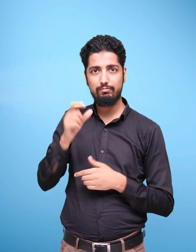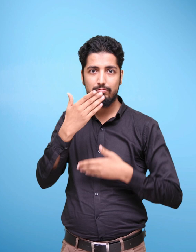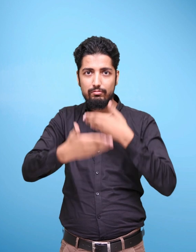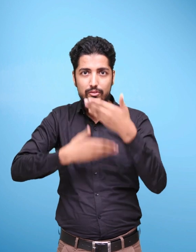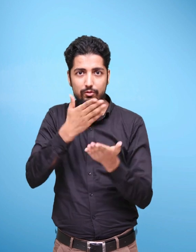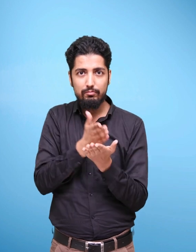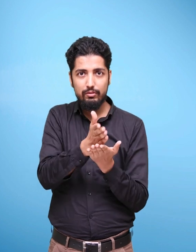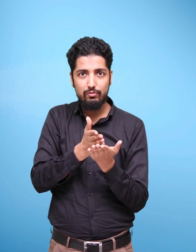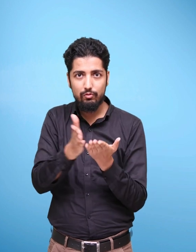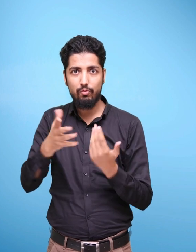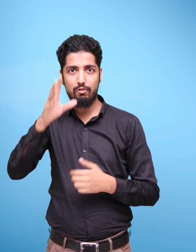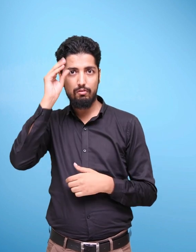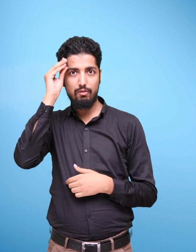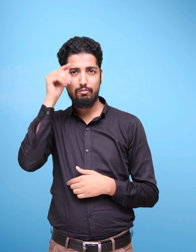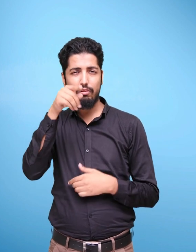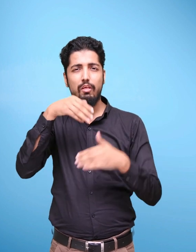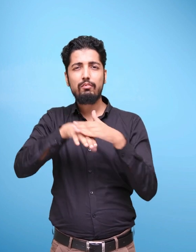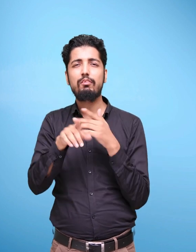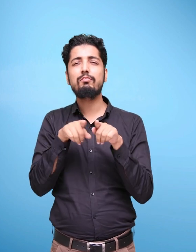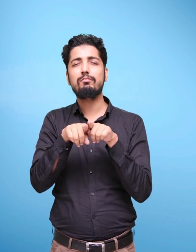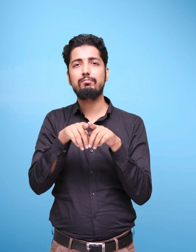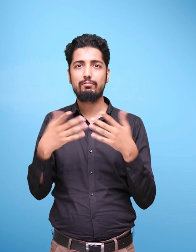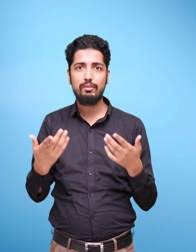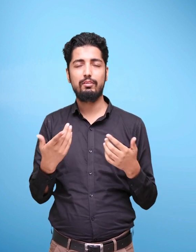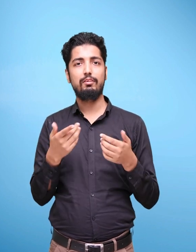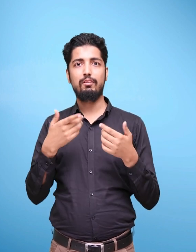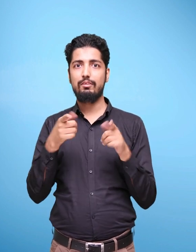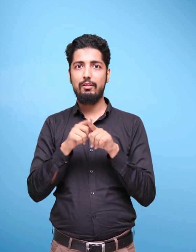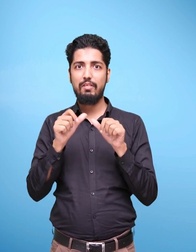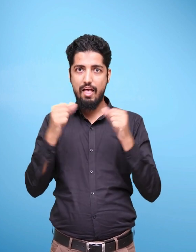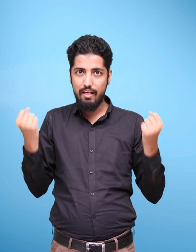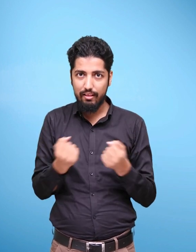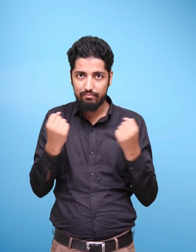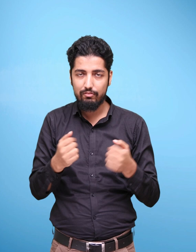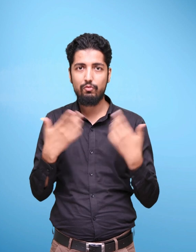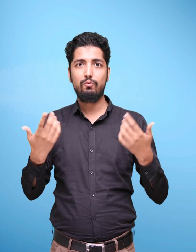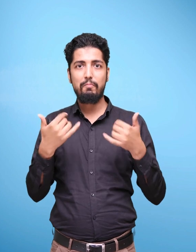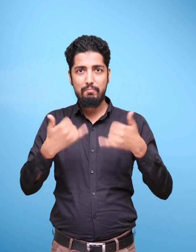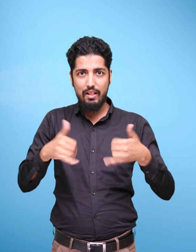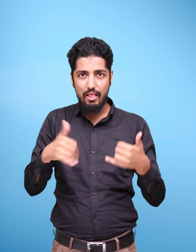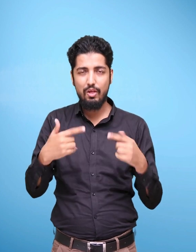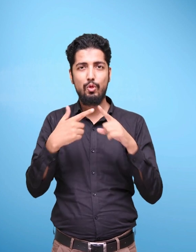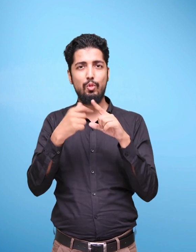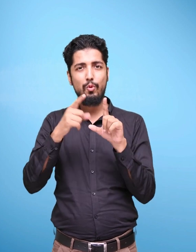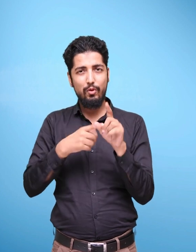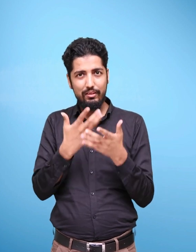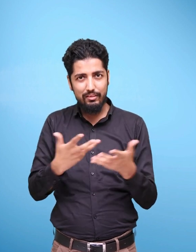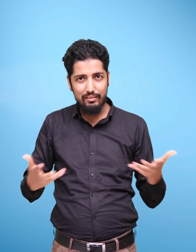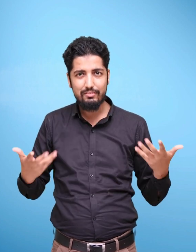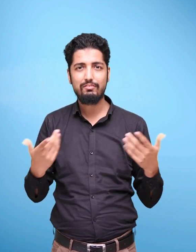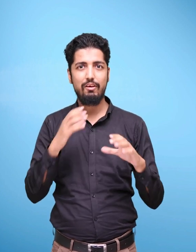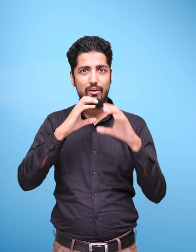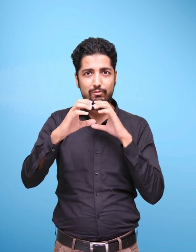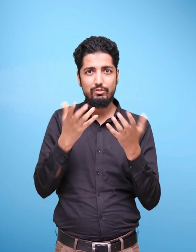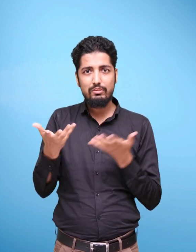many pedagogical tools and methods including activities, toys, games, conversation, discussion and